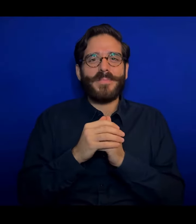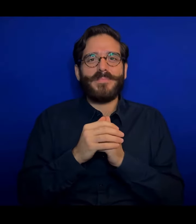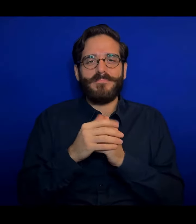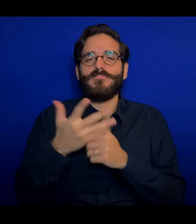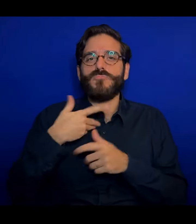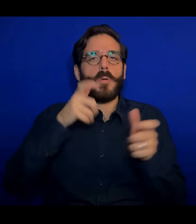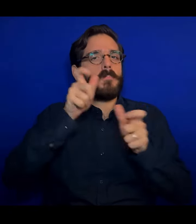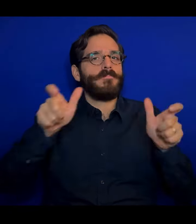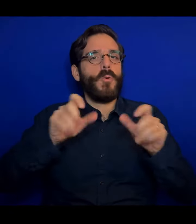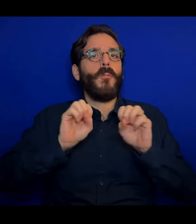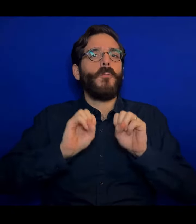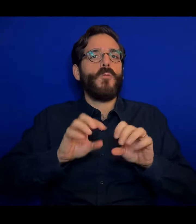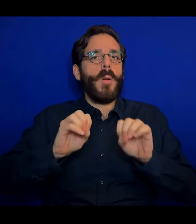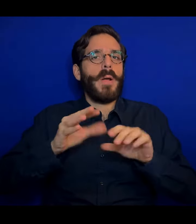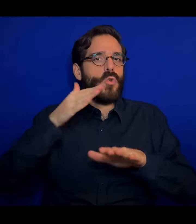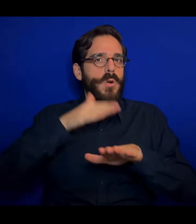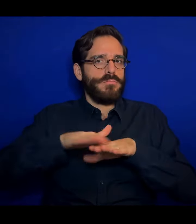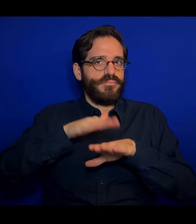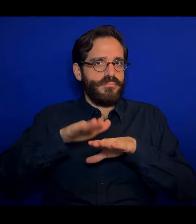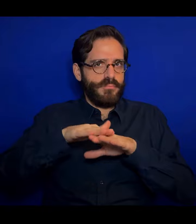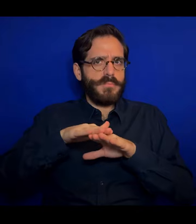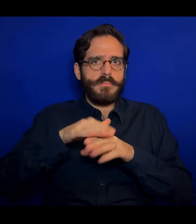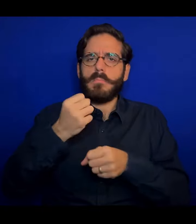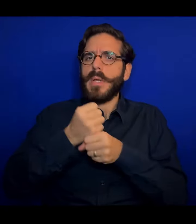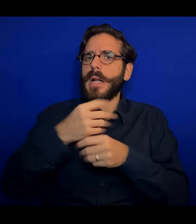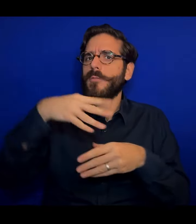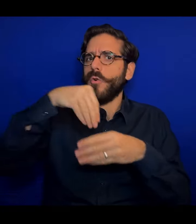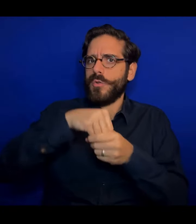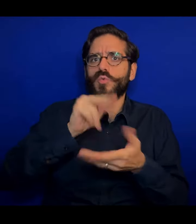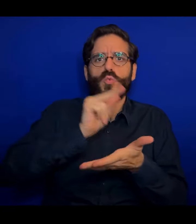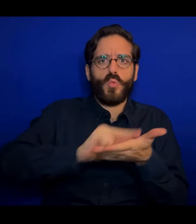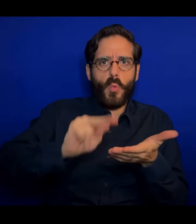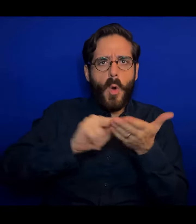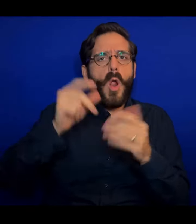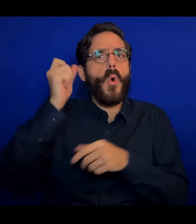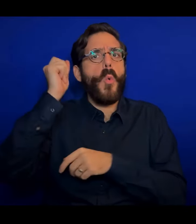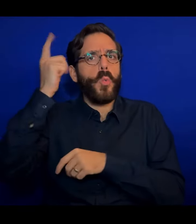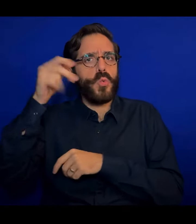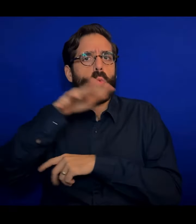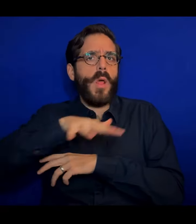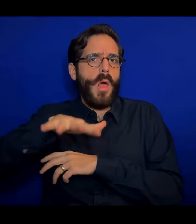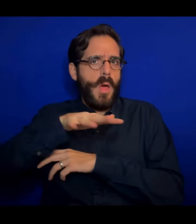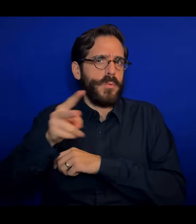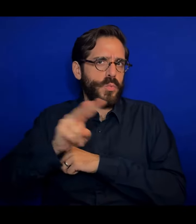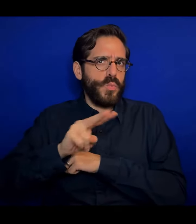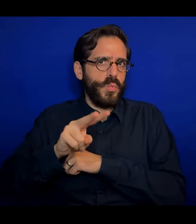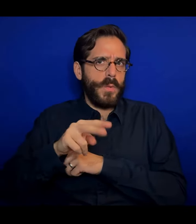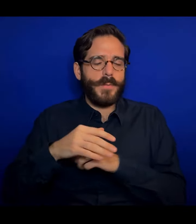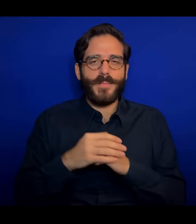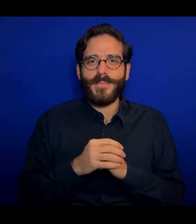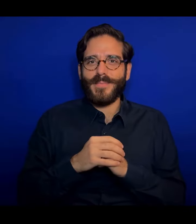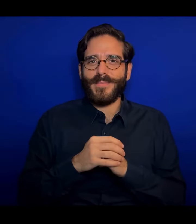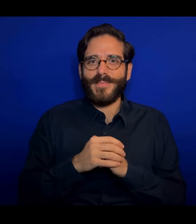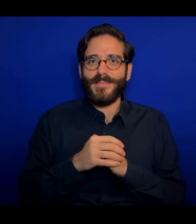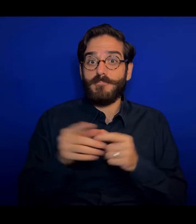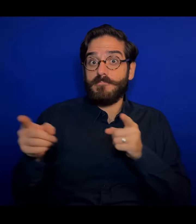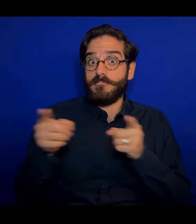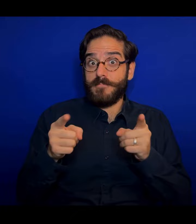guida di formatori esperti che operano nell'ambito scolastico e culturale. Durante le tre